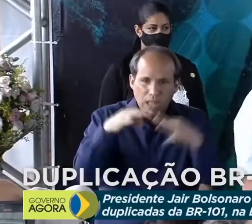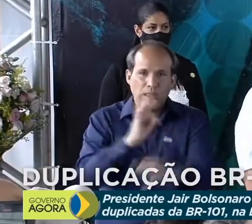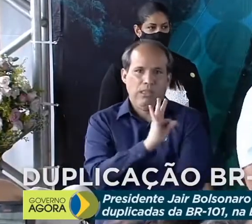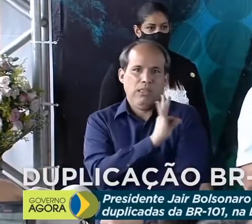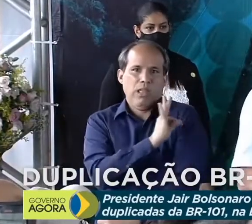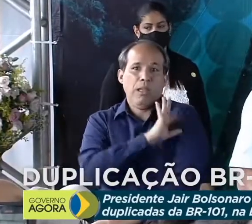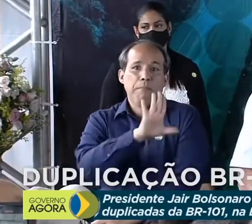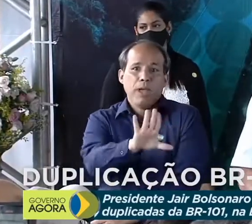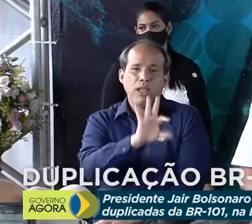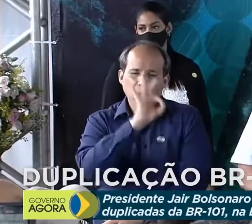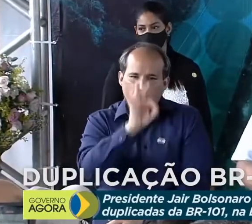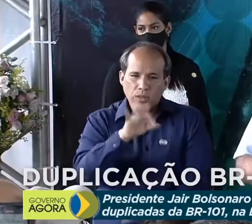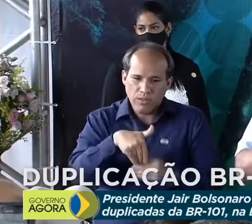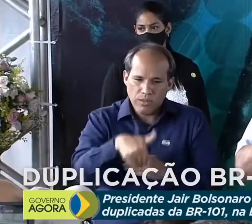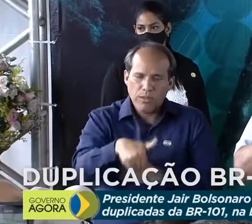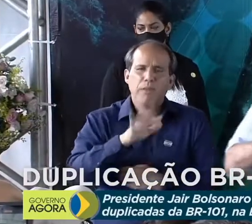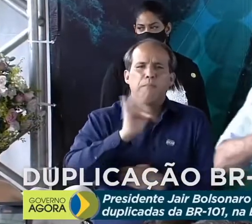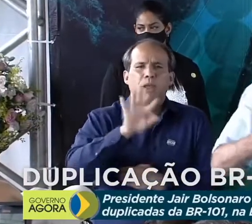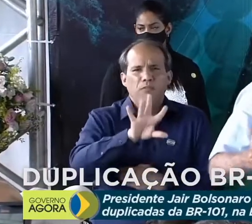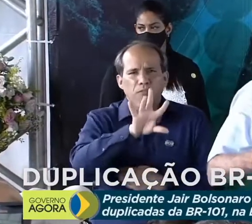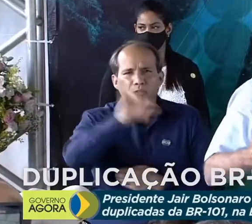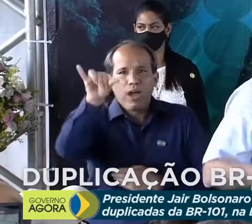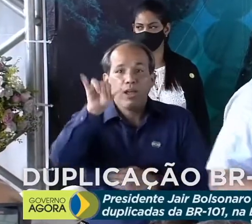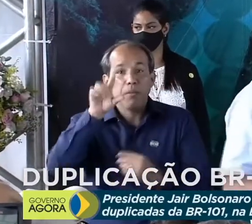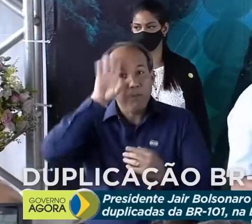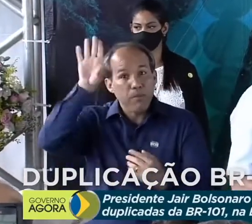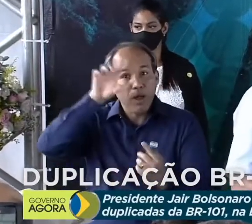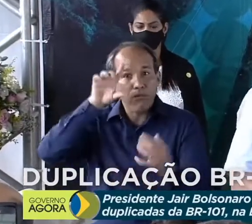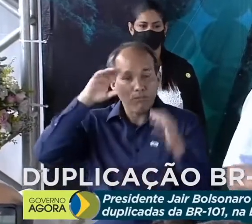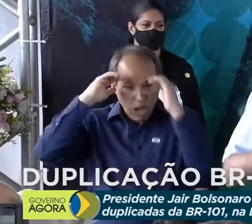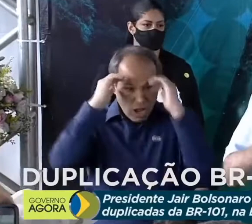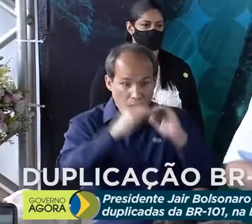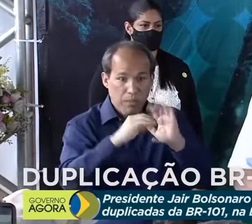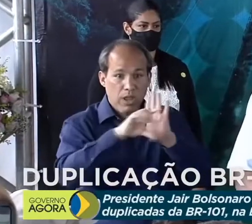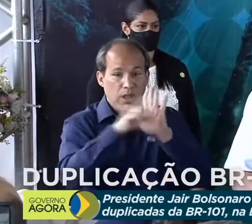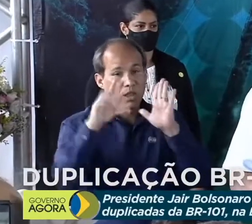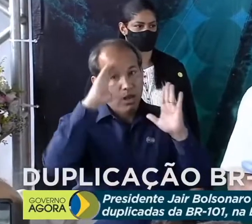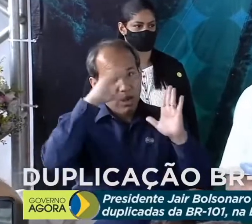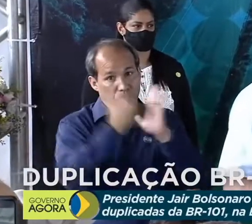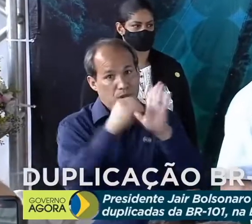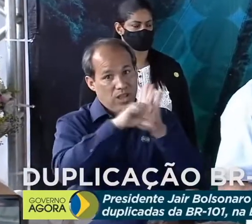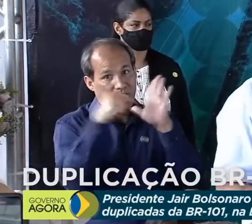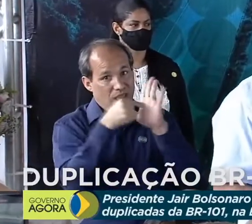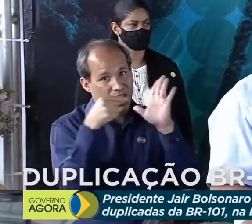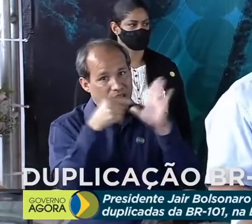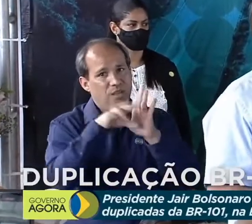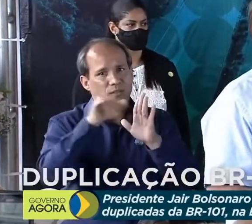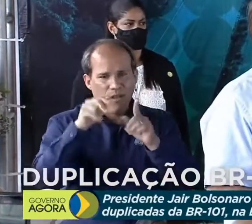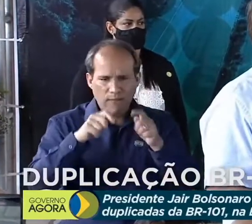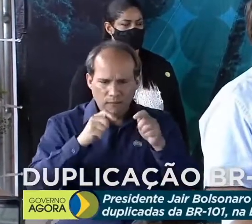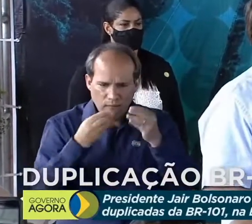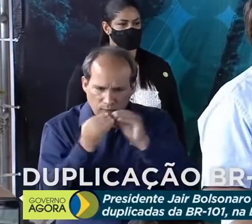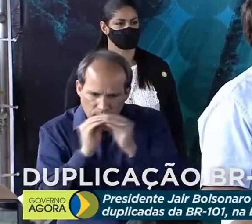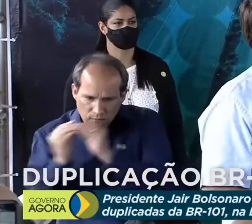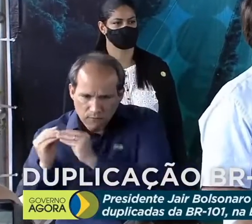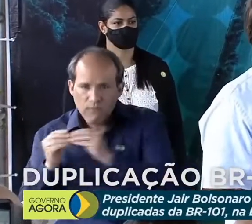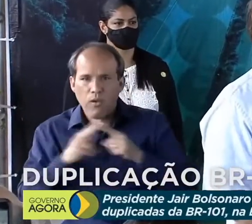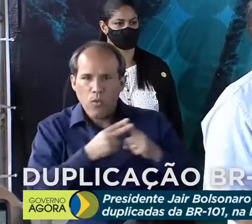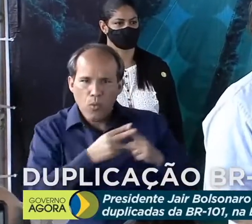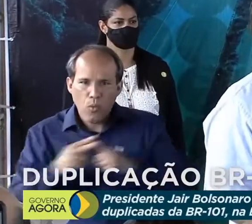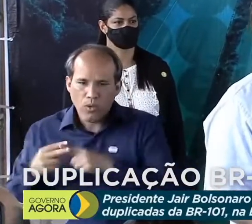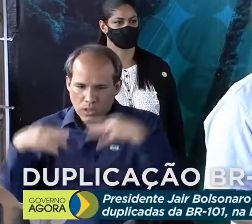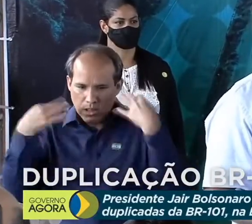certeza, brevemente, pelas vias legais, obviamente, nós faremos a devida recomposição